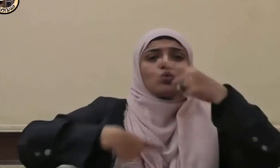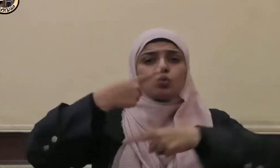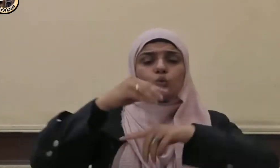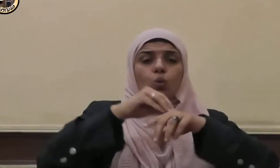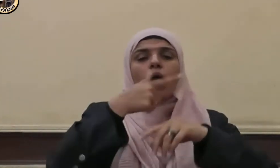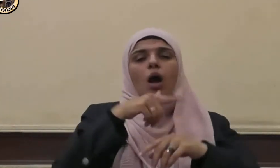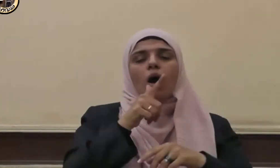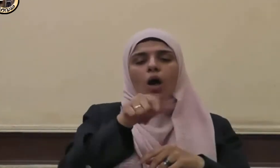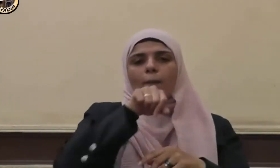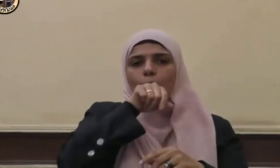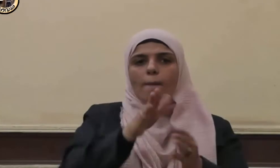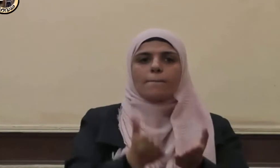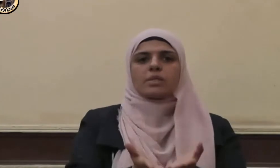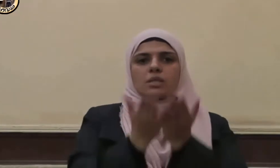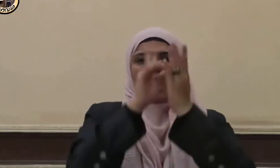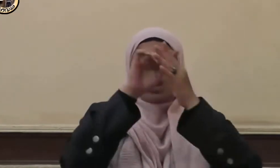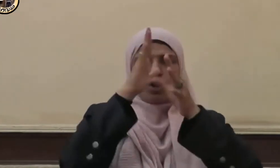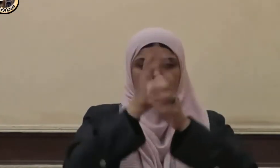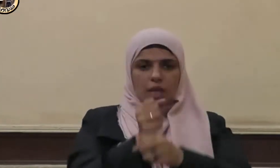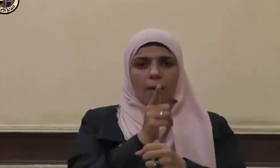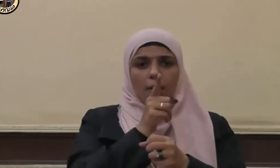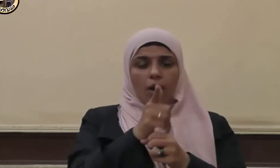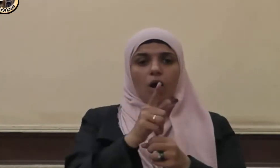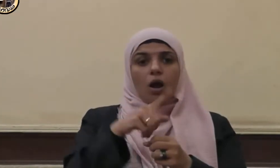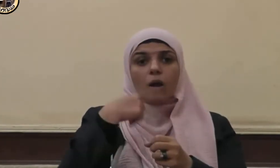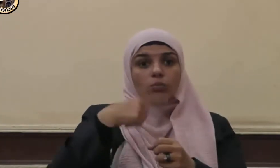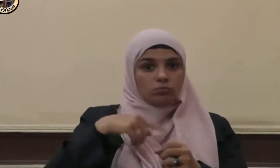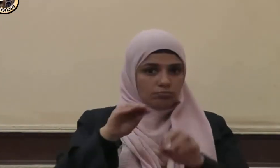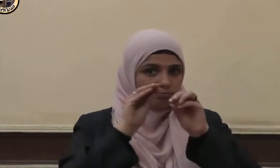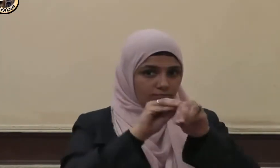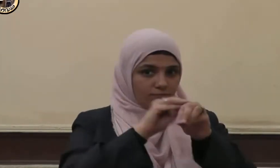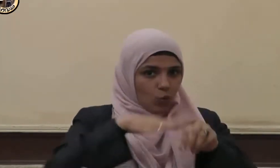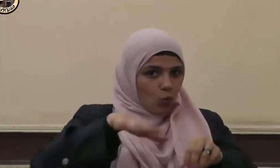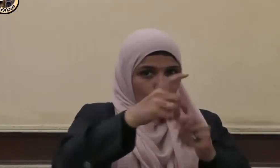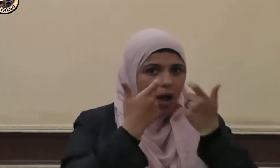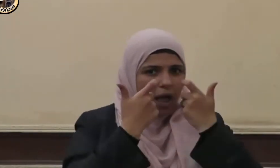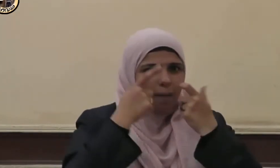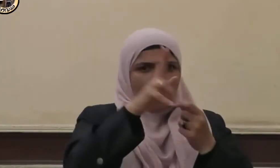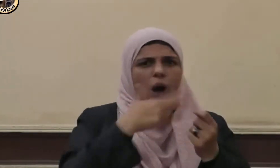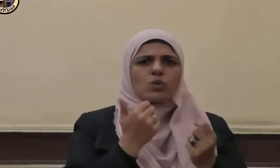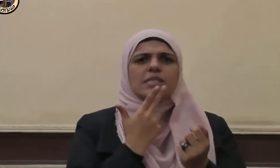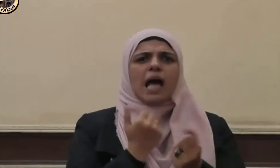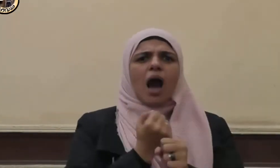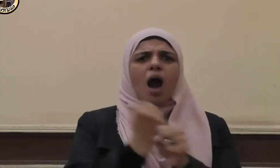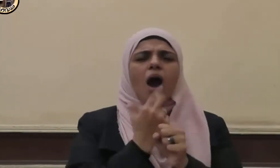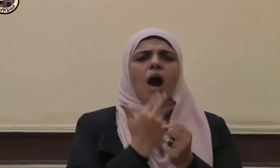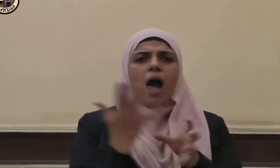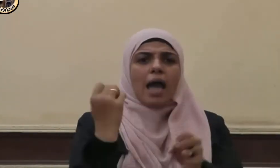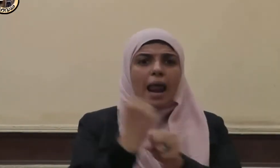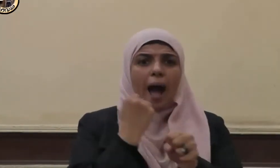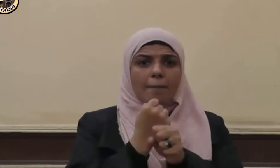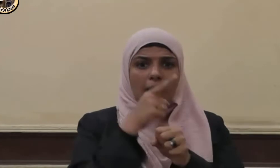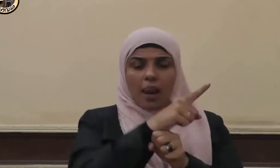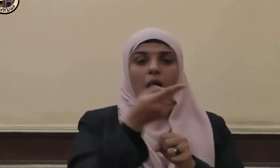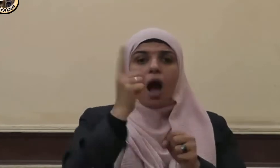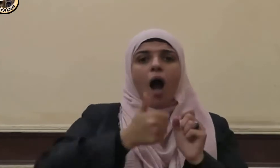صلى الله عليه وسلم ألا أدبركم بخير أعبادكم وأزكاها عند